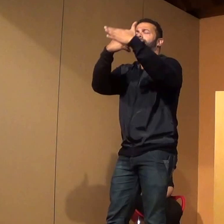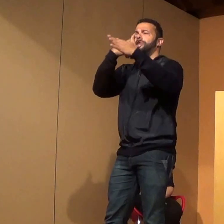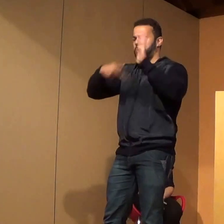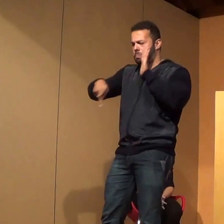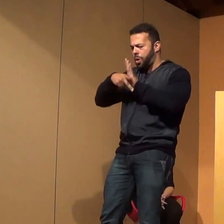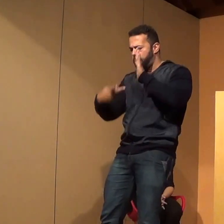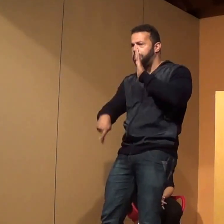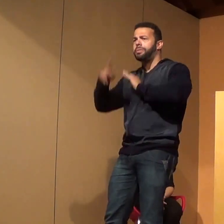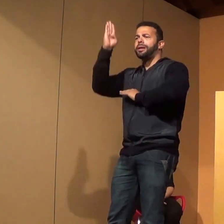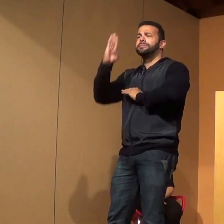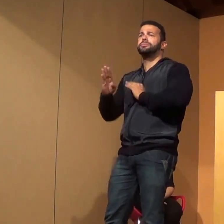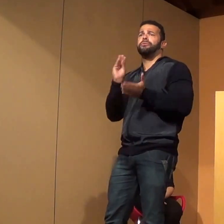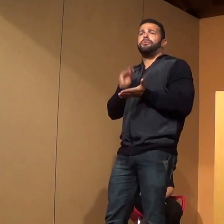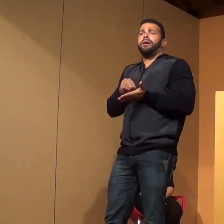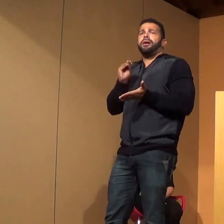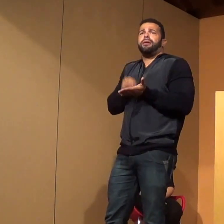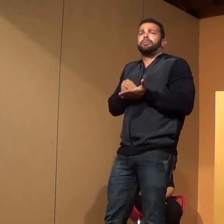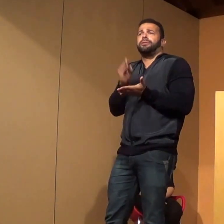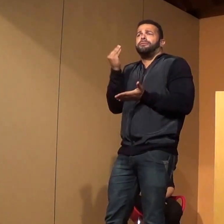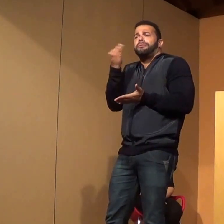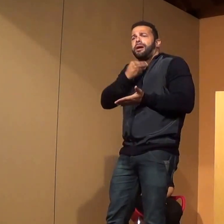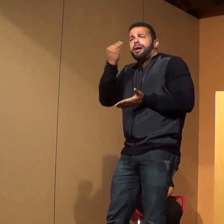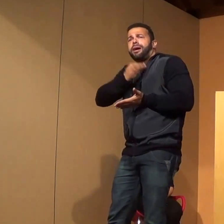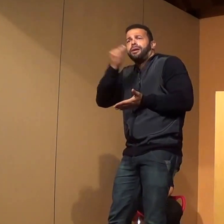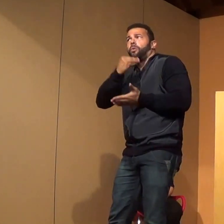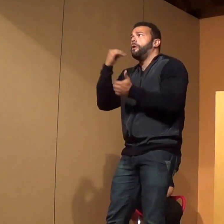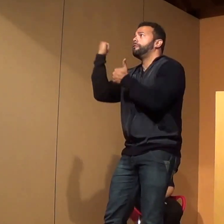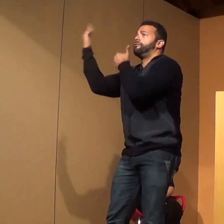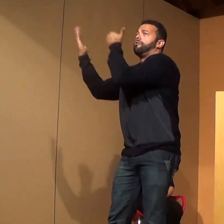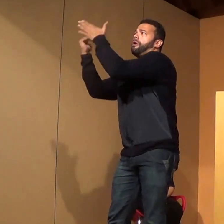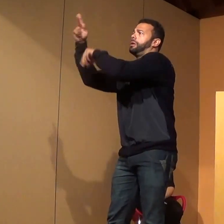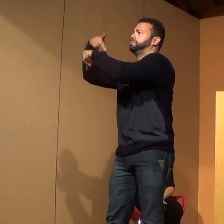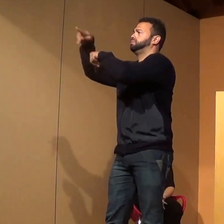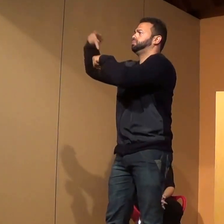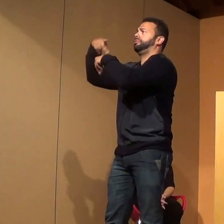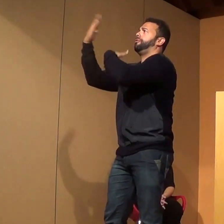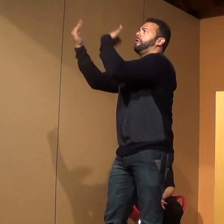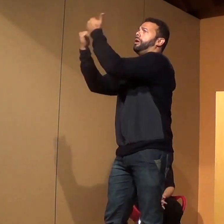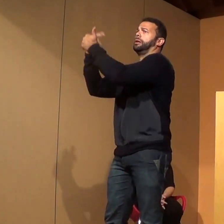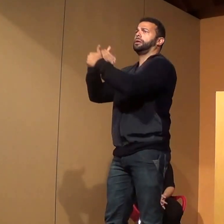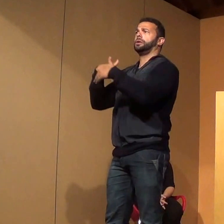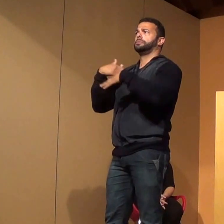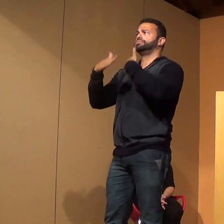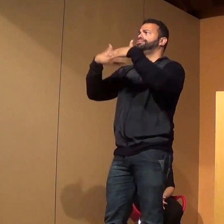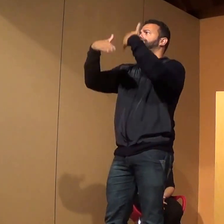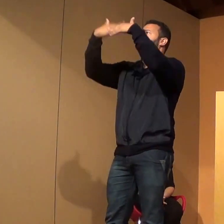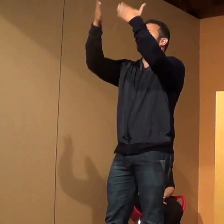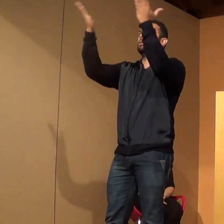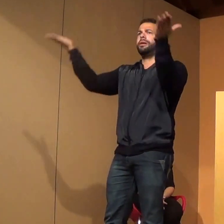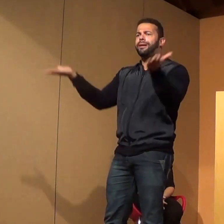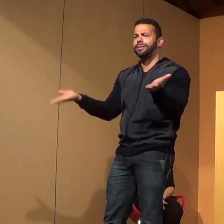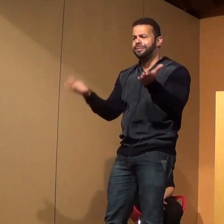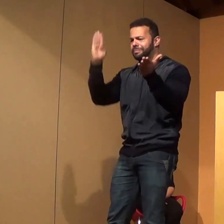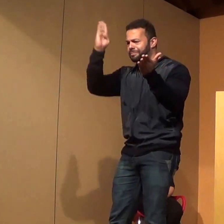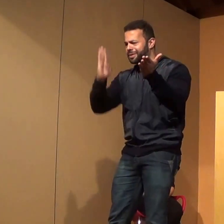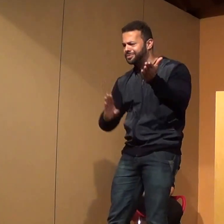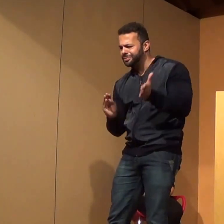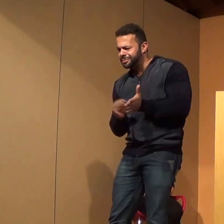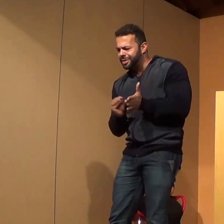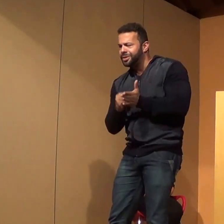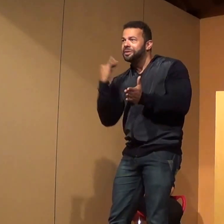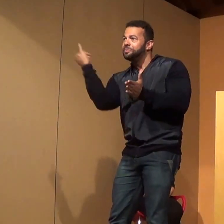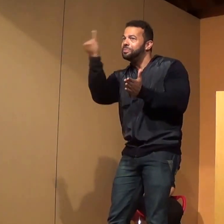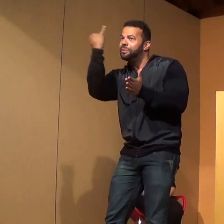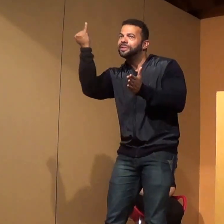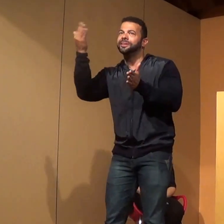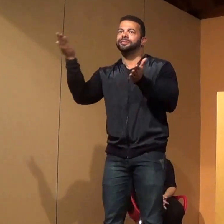aqui no Brasil. Não, pelo menos, não que eu saiba. Por isso a importância desse encontro, por isso a importância